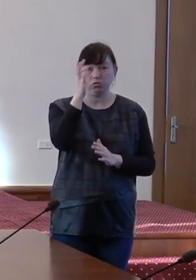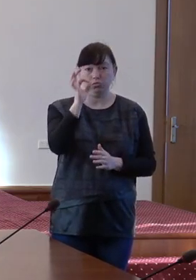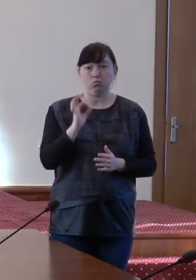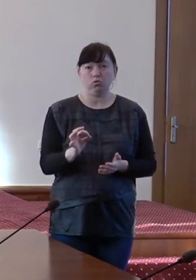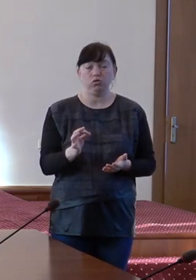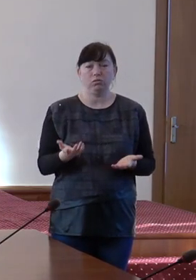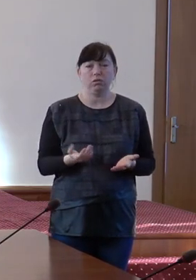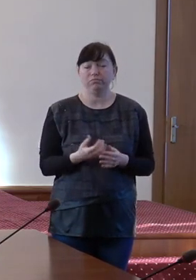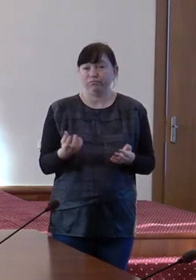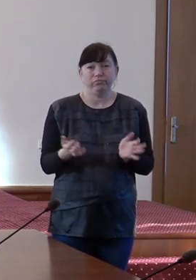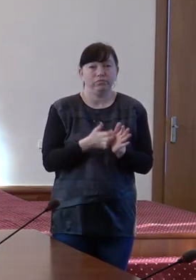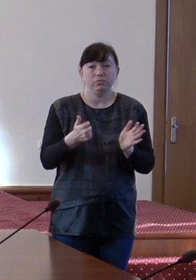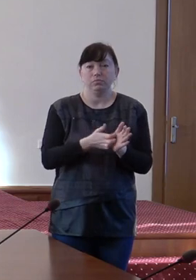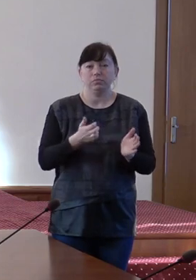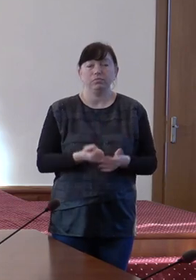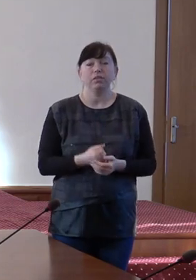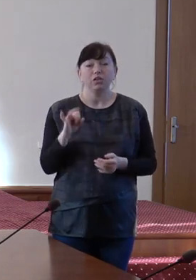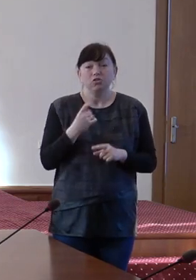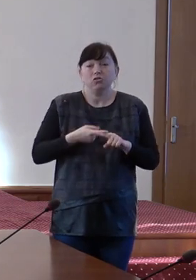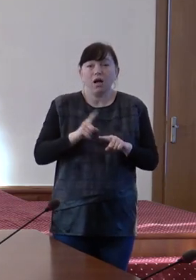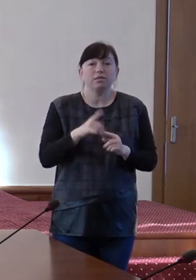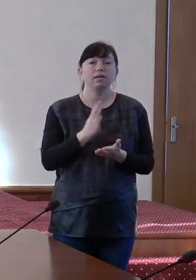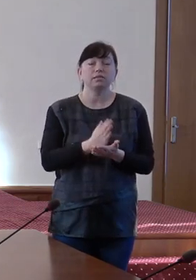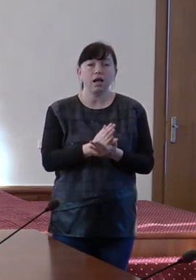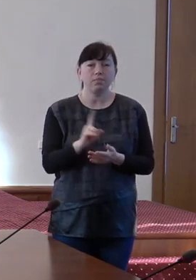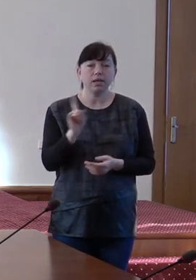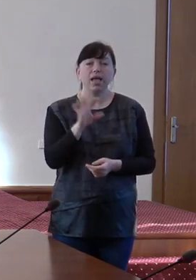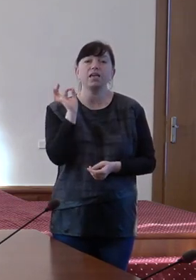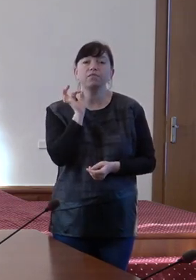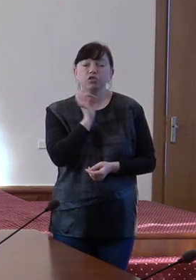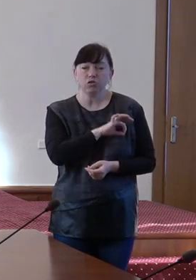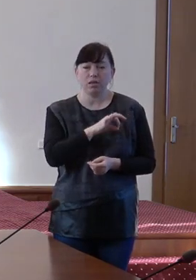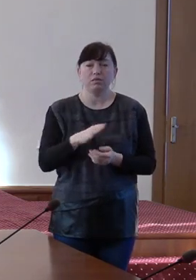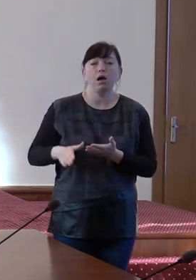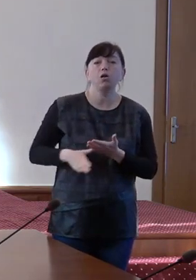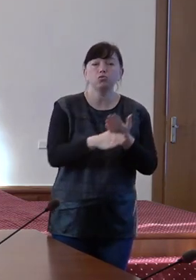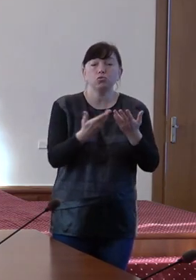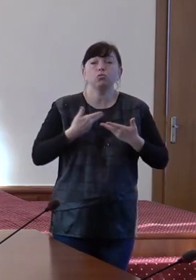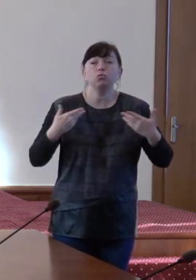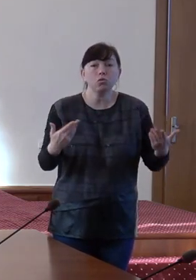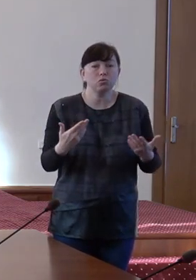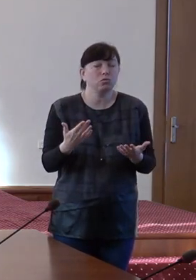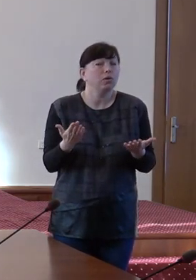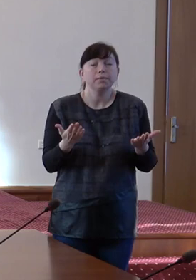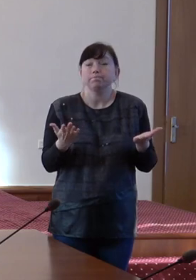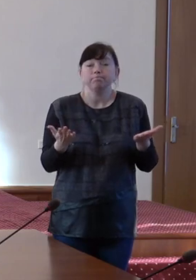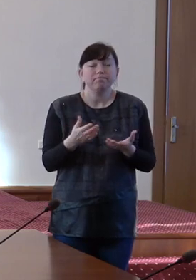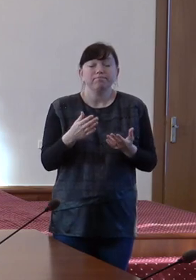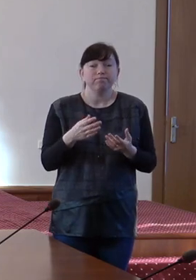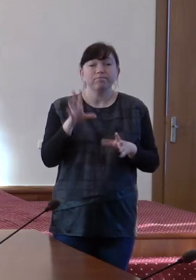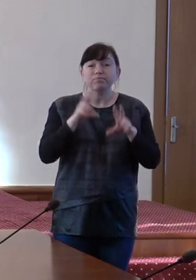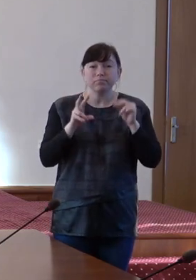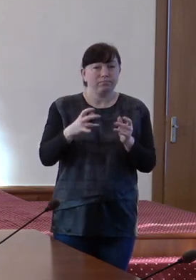și asta înseamnă că eficiența intervențiilor noastre nu este la fel de bună